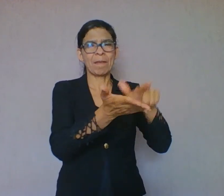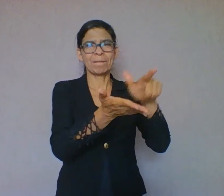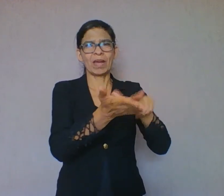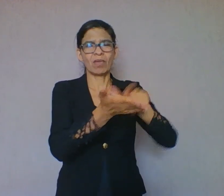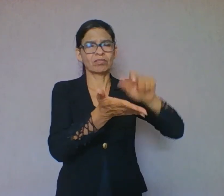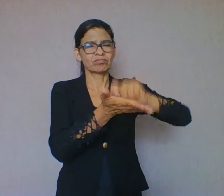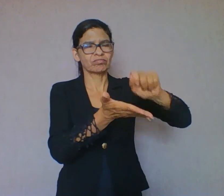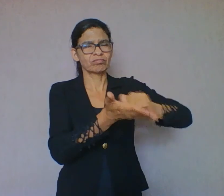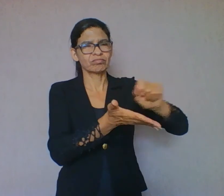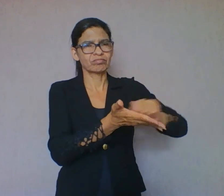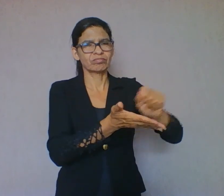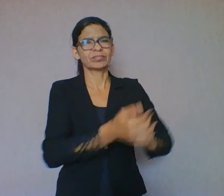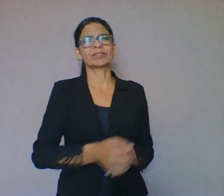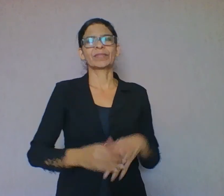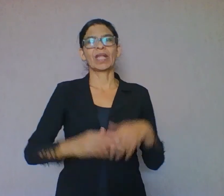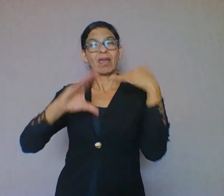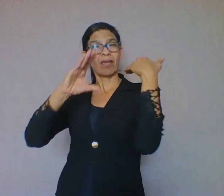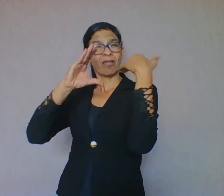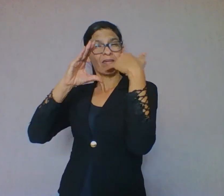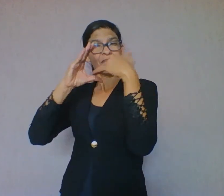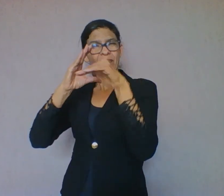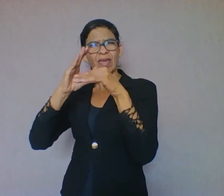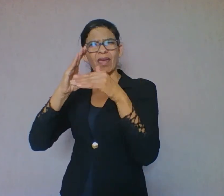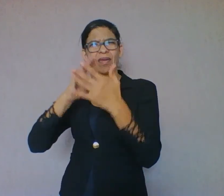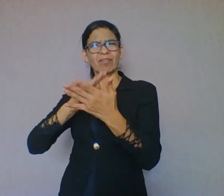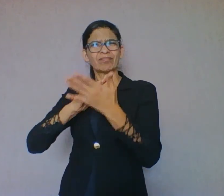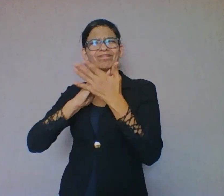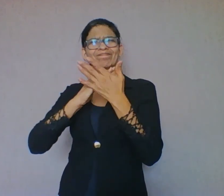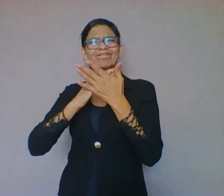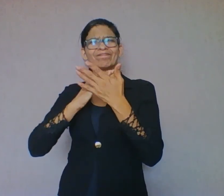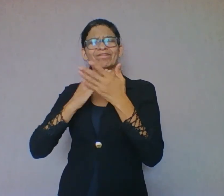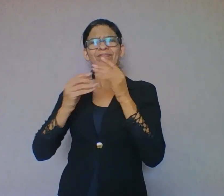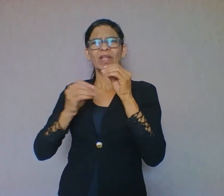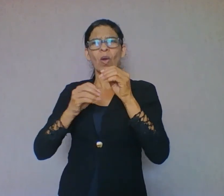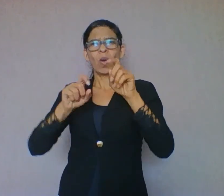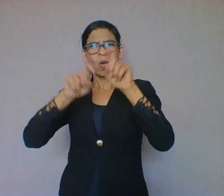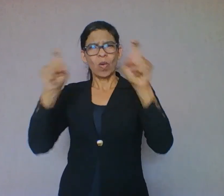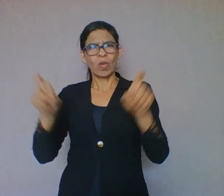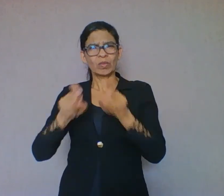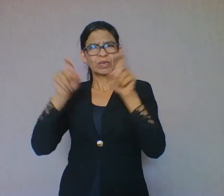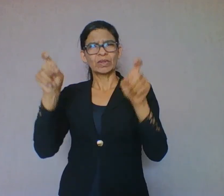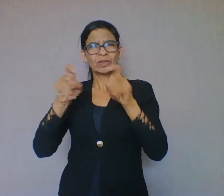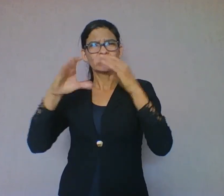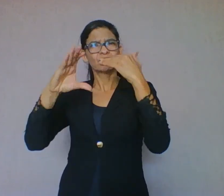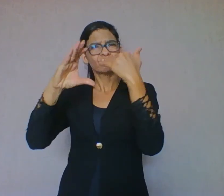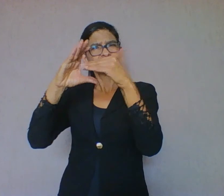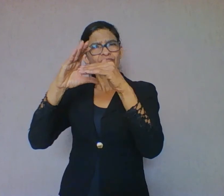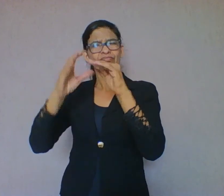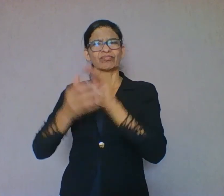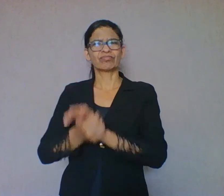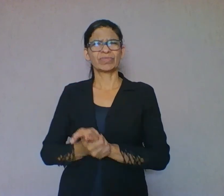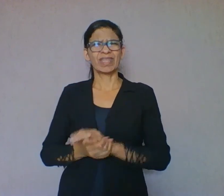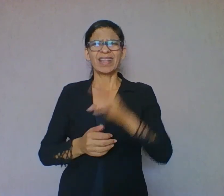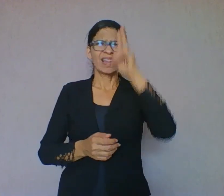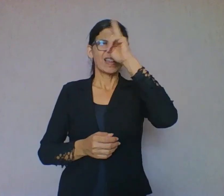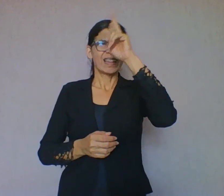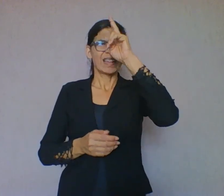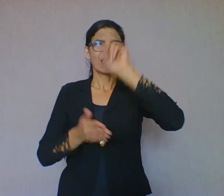observação e análise do gênero textual. Qual é o gênero textual? Lembra-se de gêneros textuais? Gêneros textuais. Por